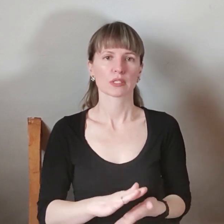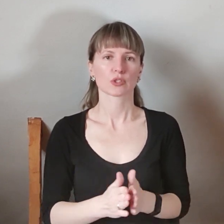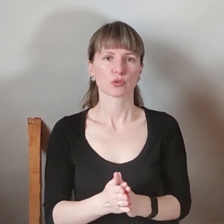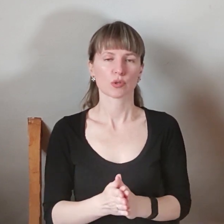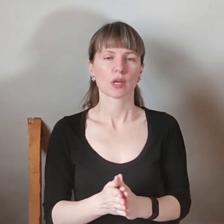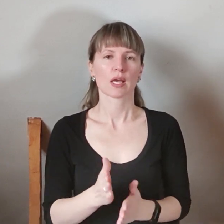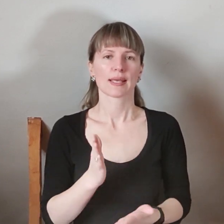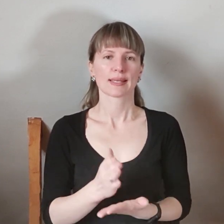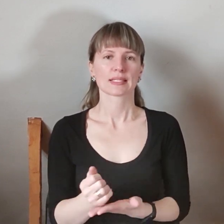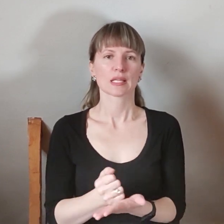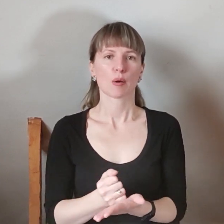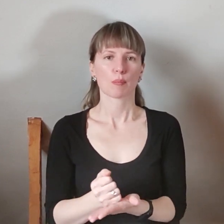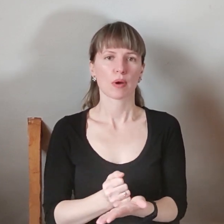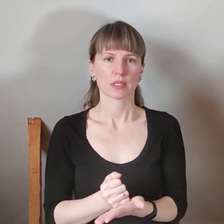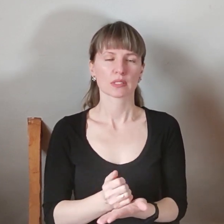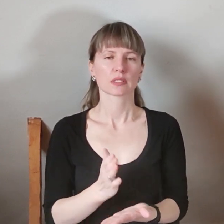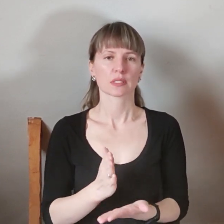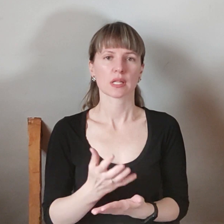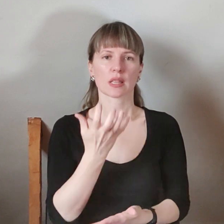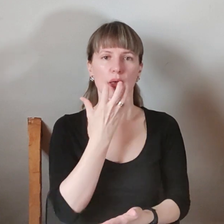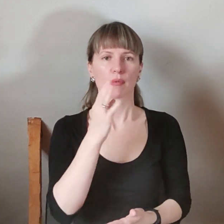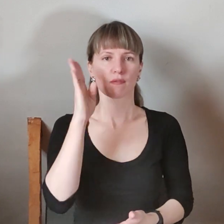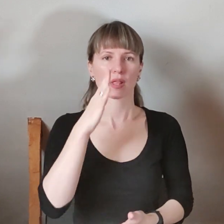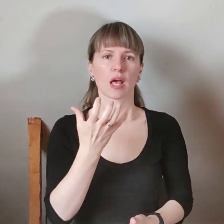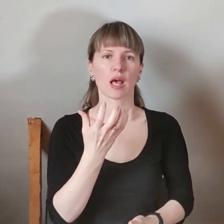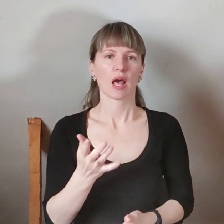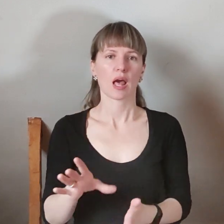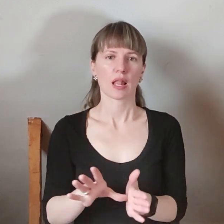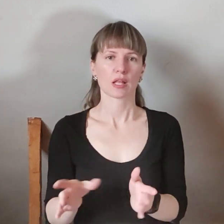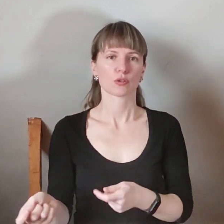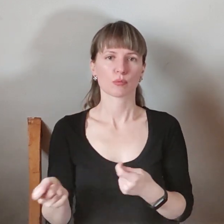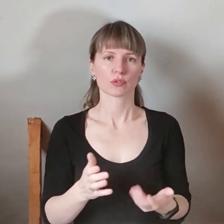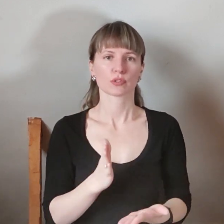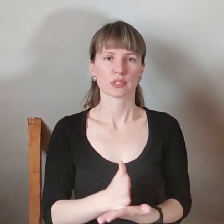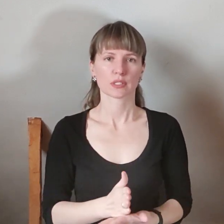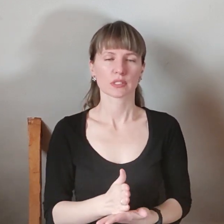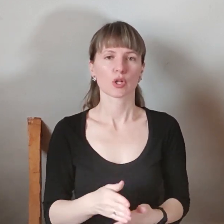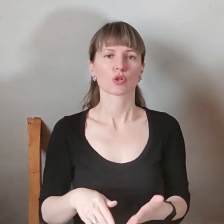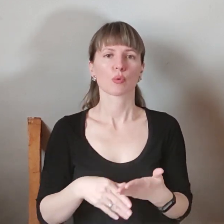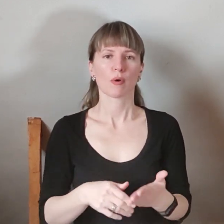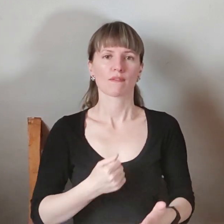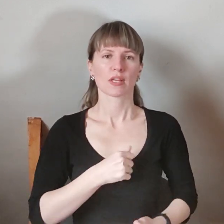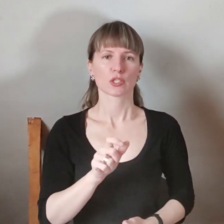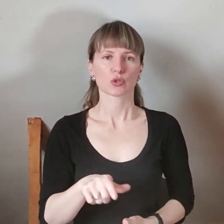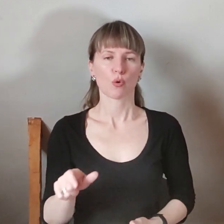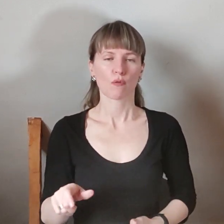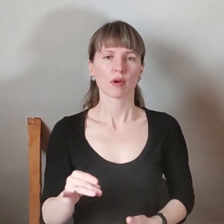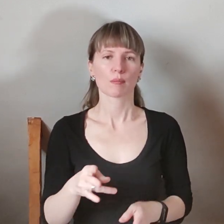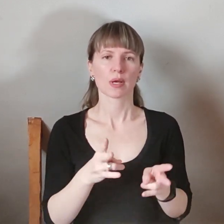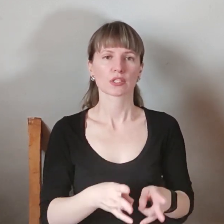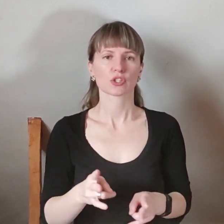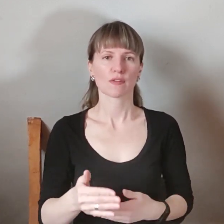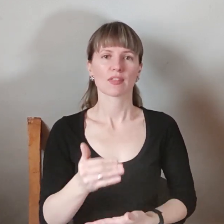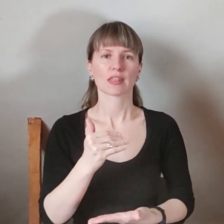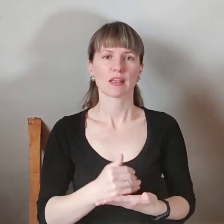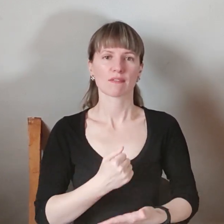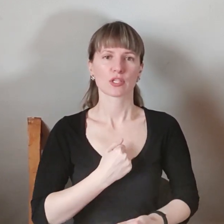джерела, тепло, воду, електропостачання. Допомога військовим та постраждалим на слідок військових дій